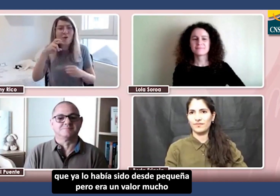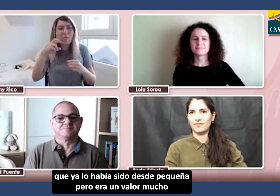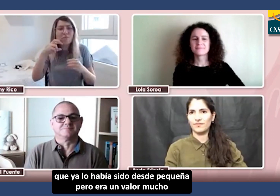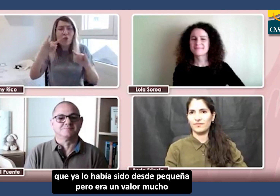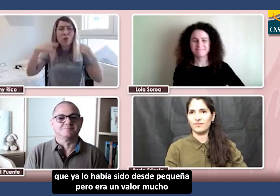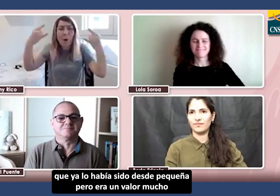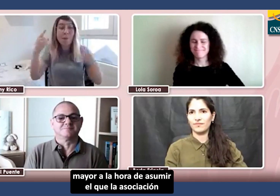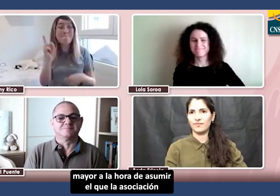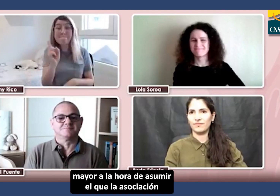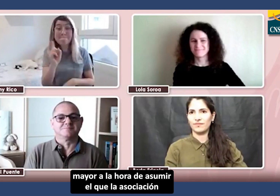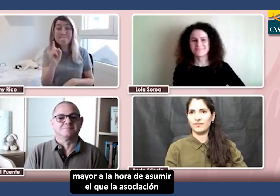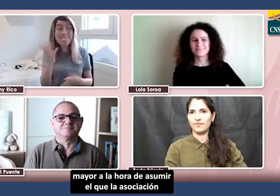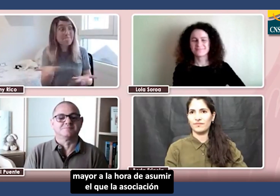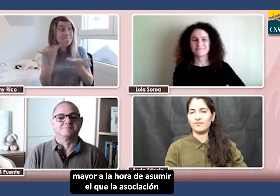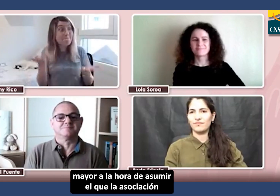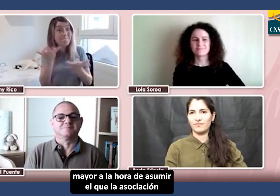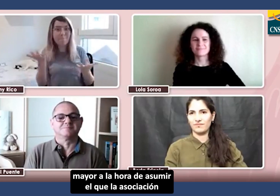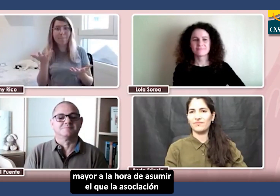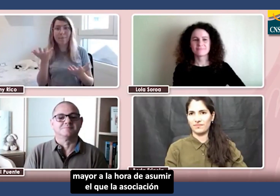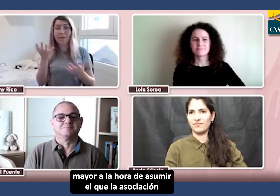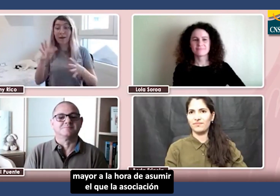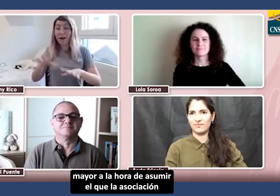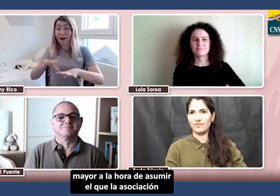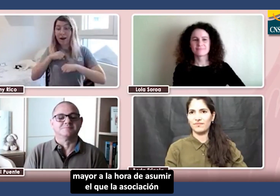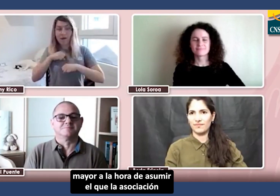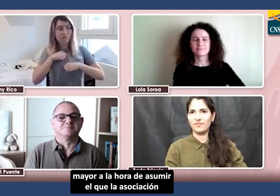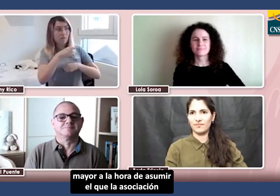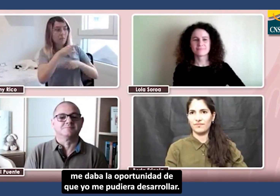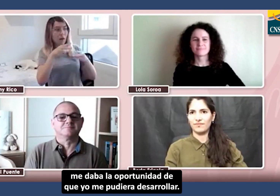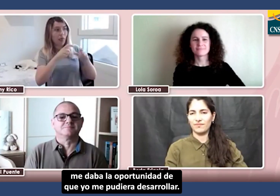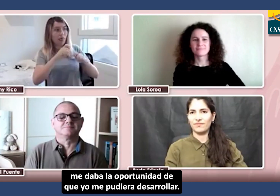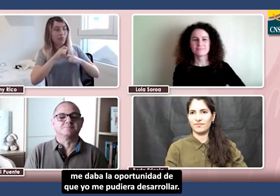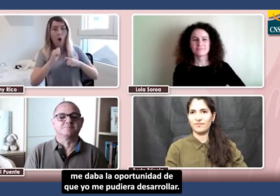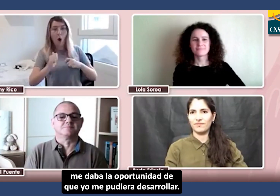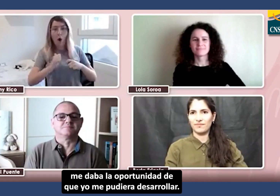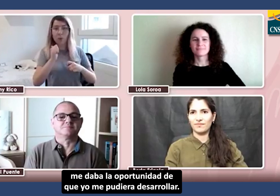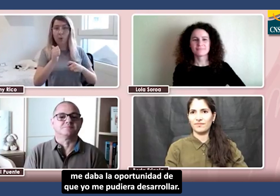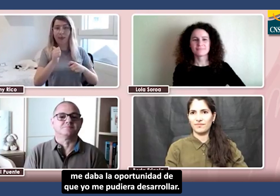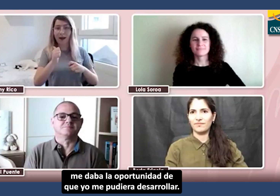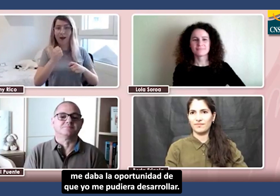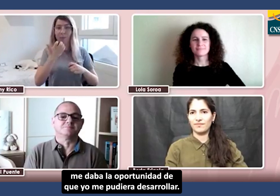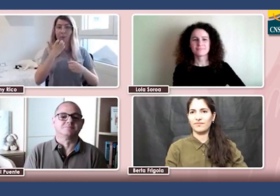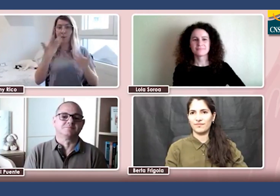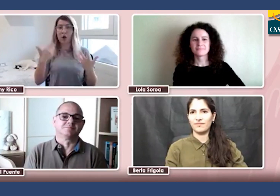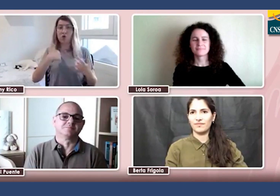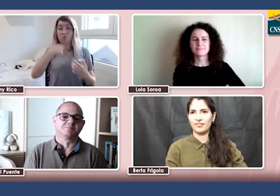desde pequeña y que era mi segunda casa, pero era un valor mucho mayor a la hora de asumir